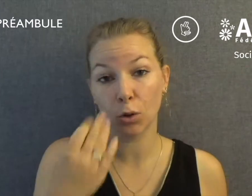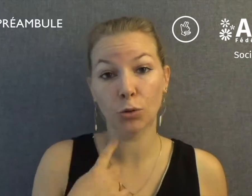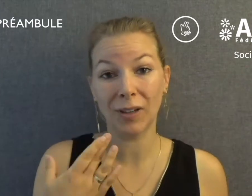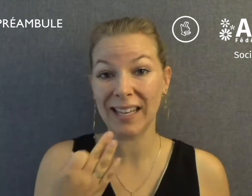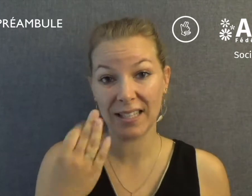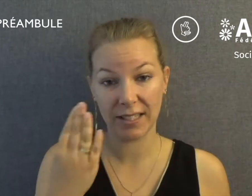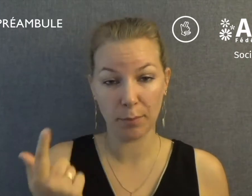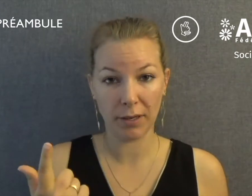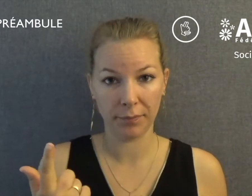rendue accessible.